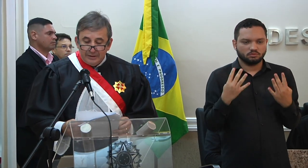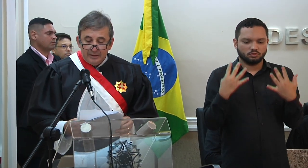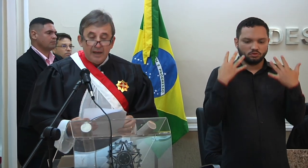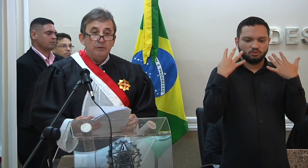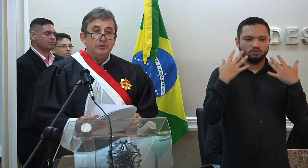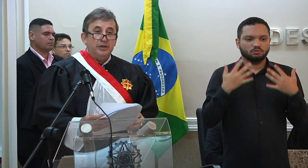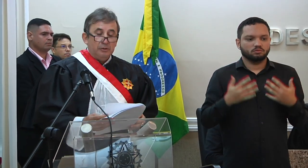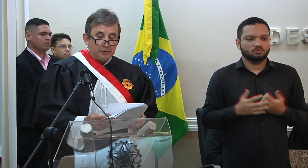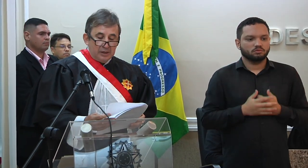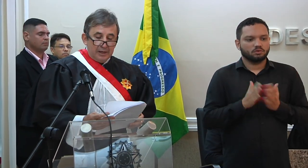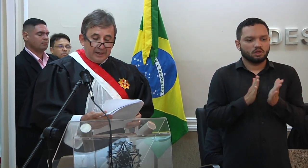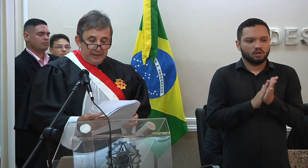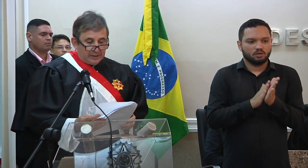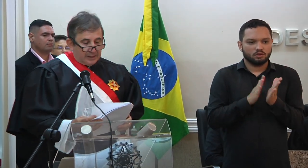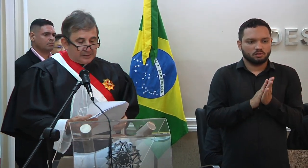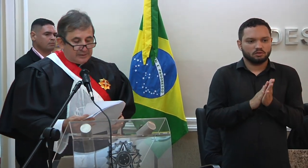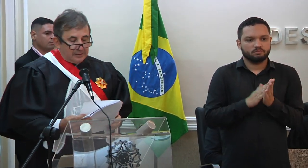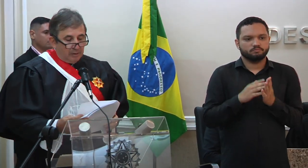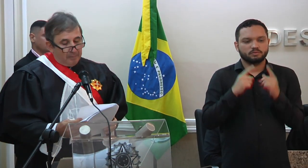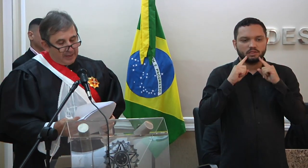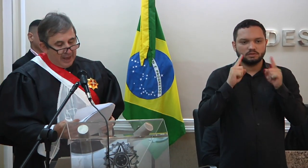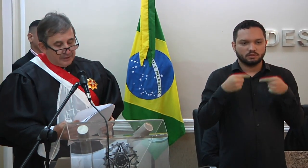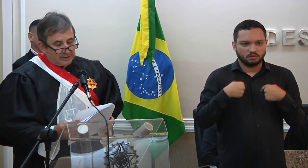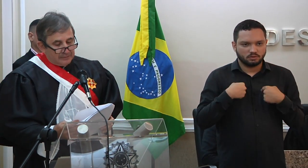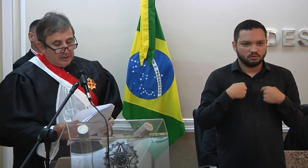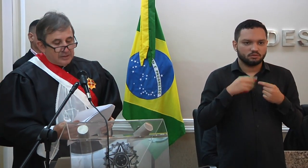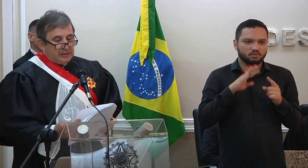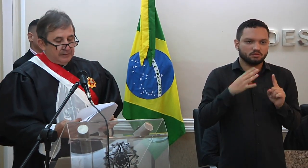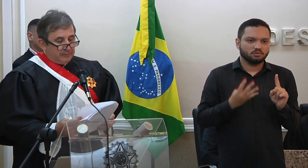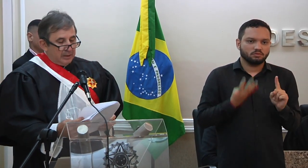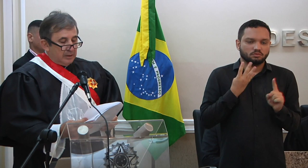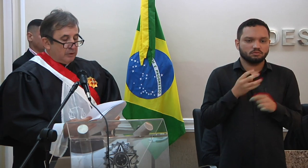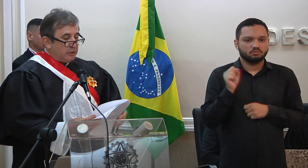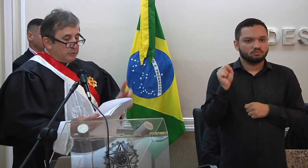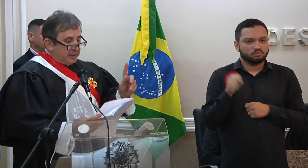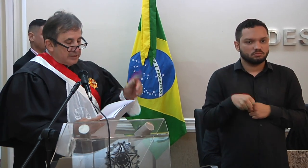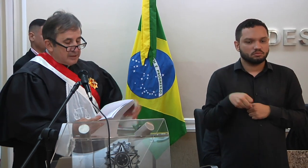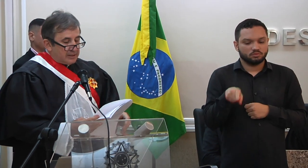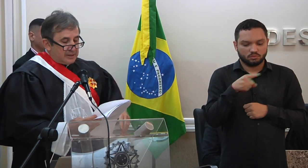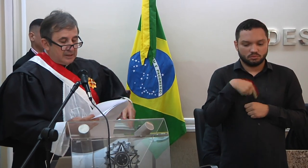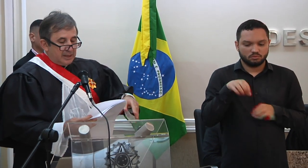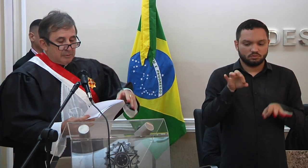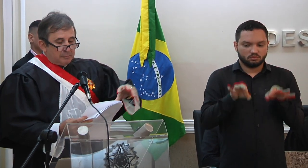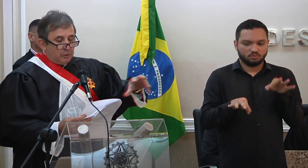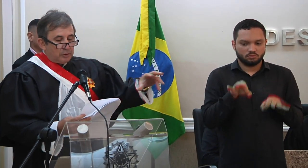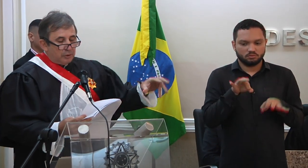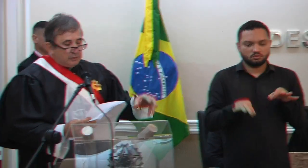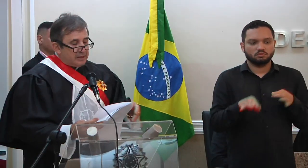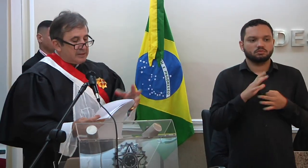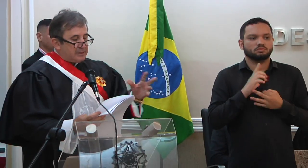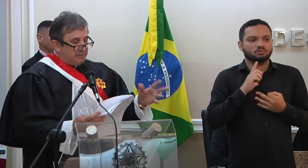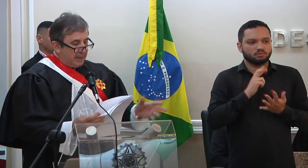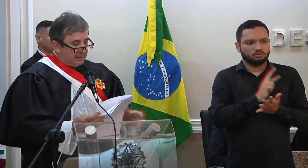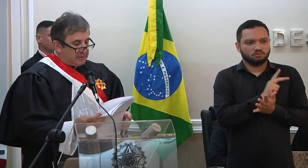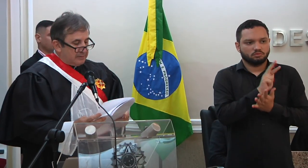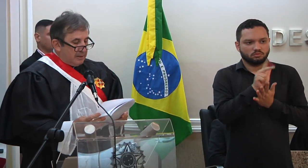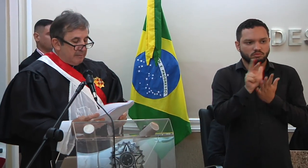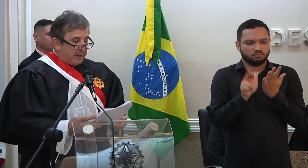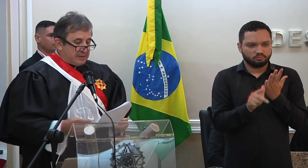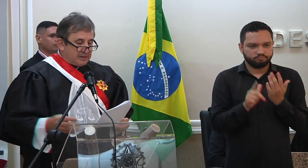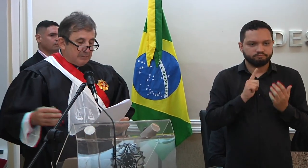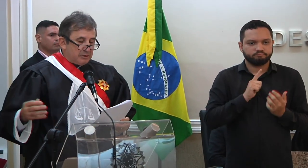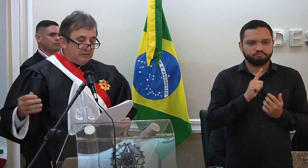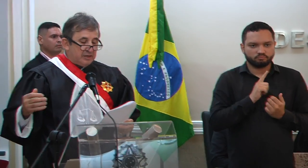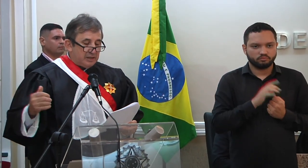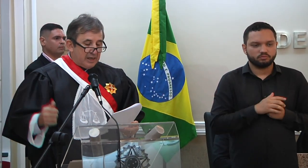notoriedade, elogios, críticas, homenagens. Sim, nós juízes transitamos por todos esses ambientes.